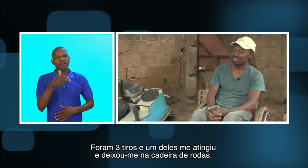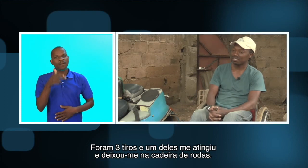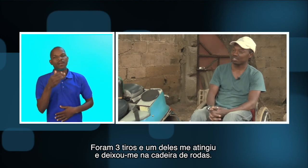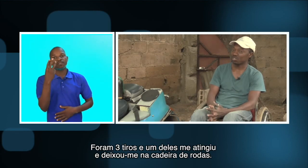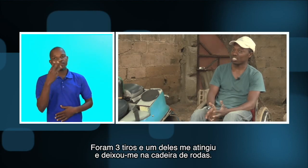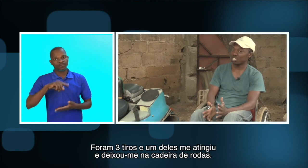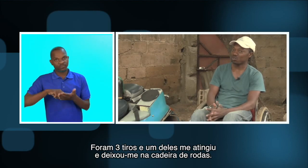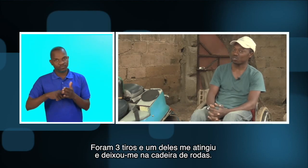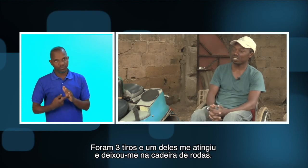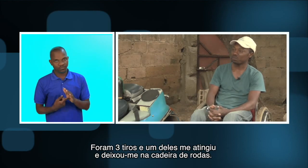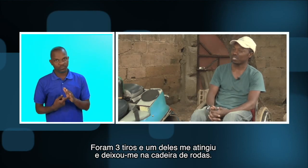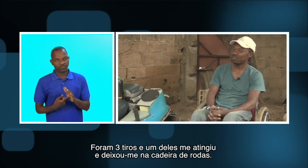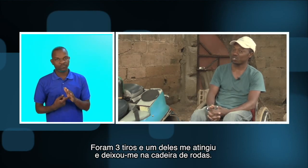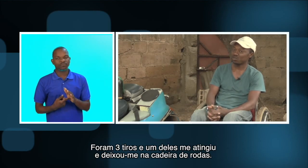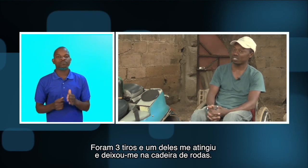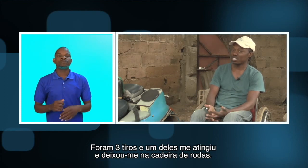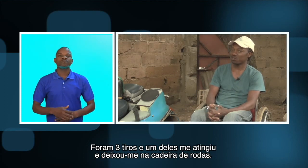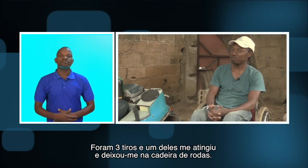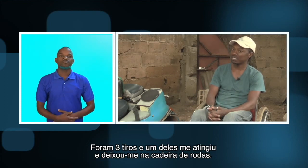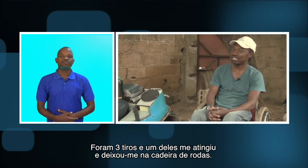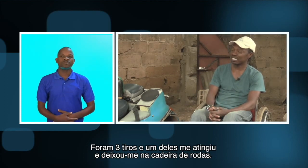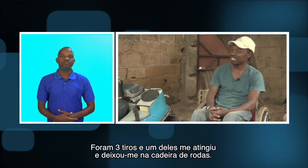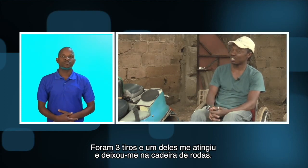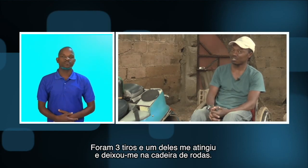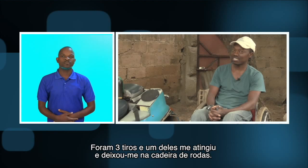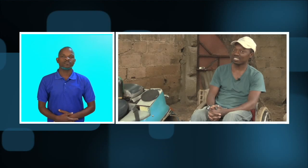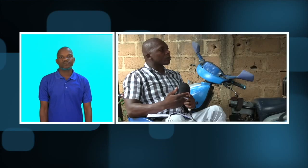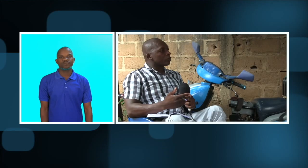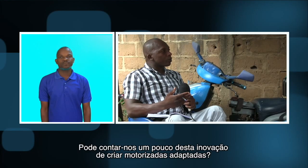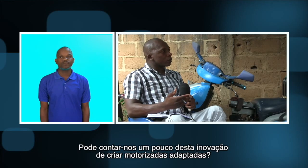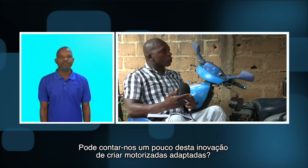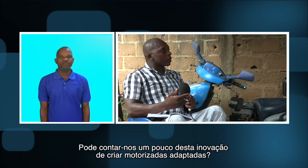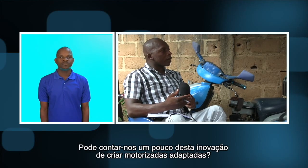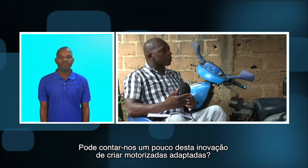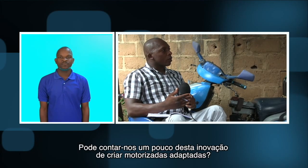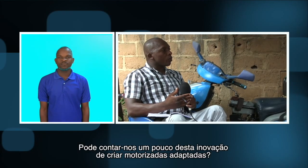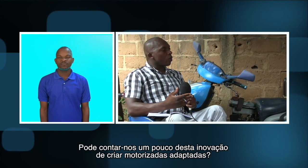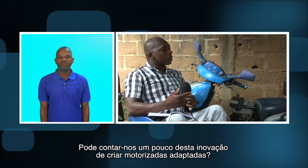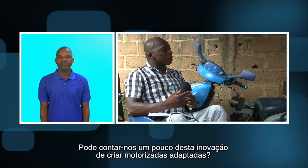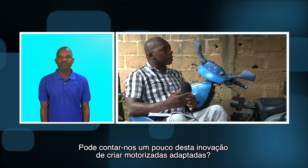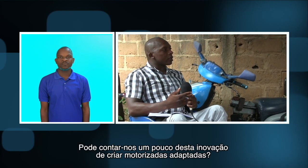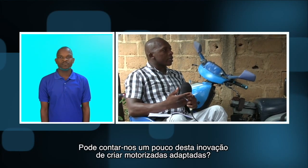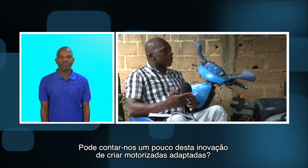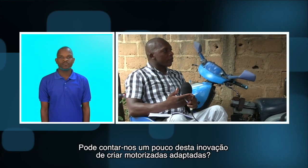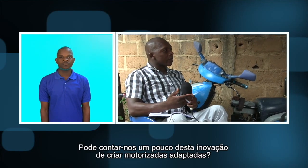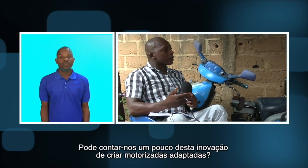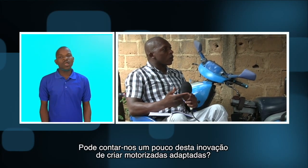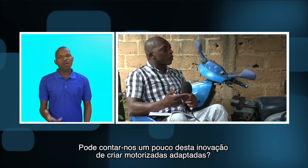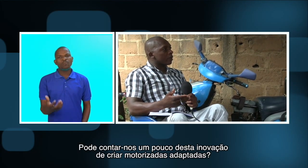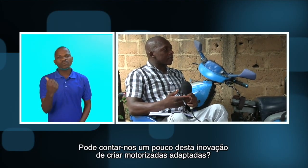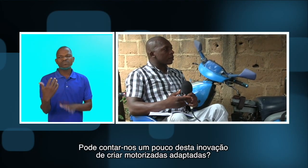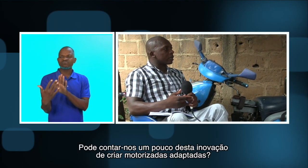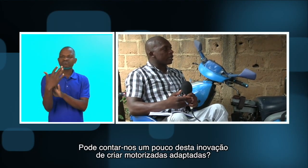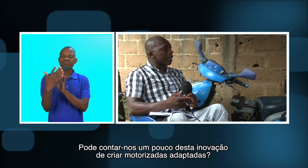nos três tiros um tiro me arrejou e deixou-me na cadeira de rodas Pode-me contar um pouco em relação a